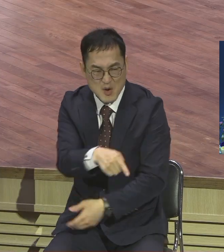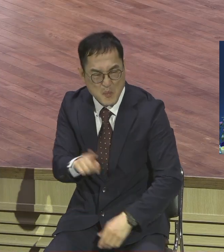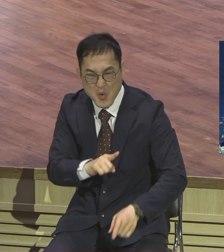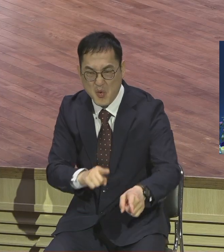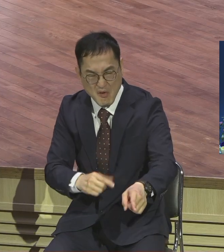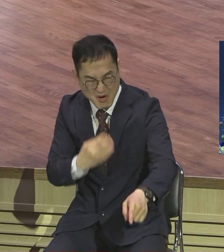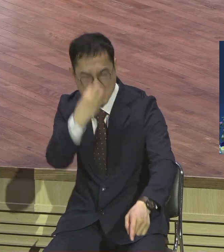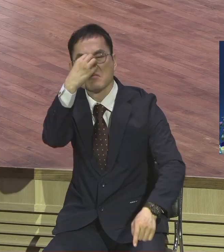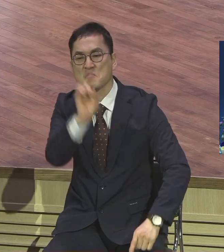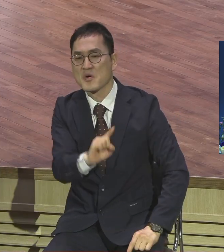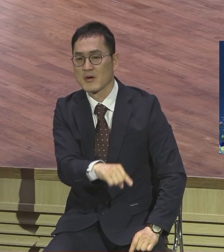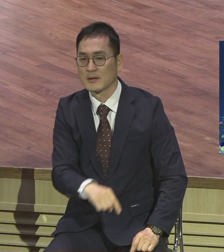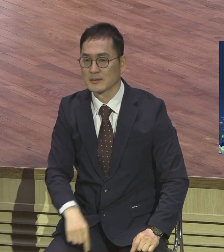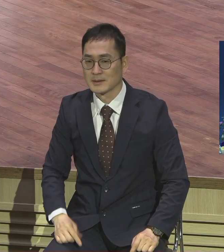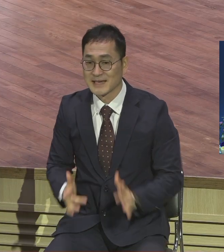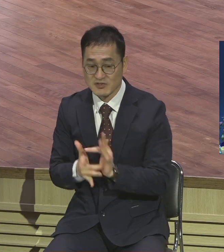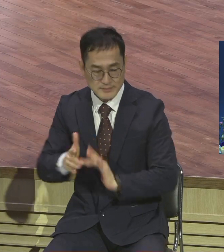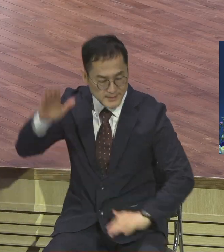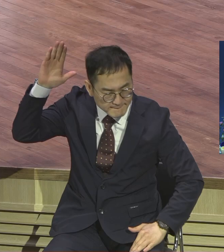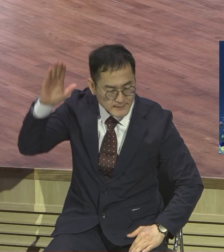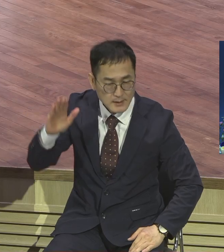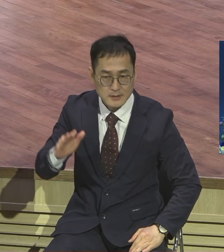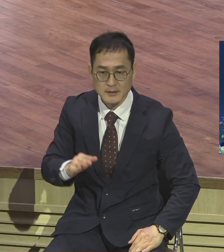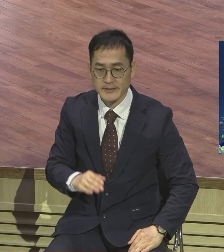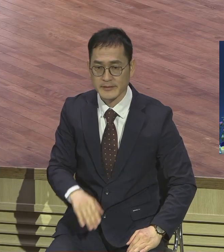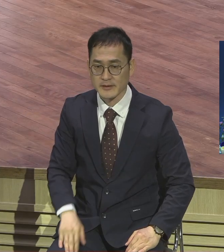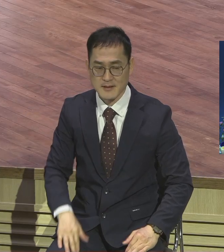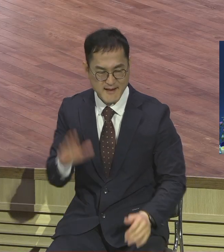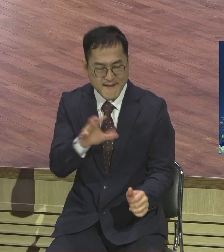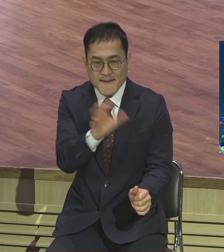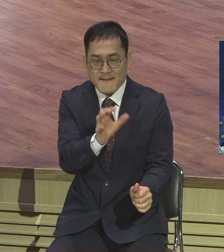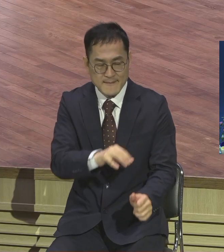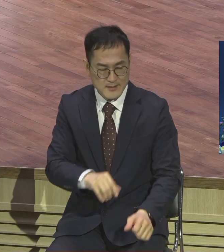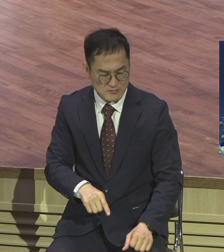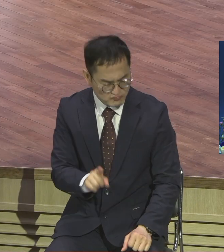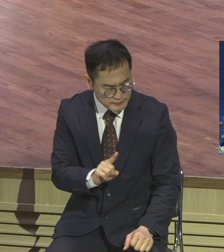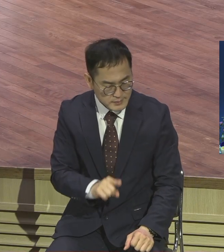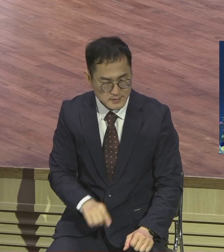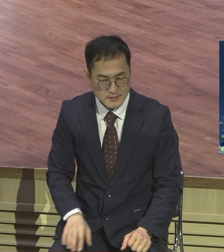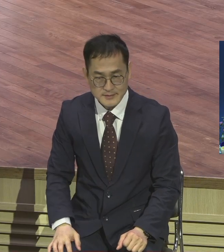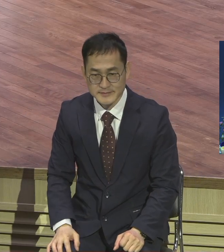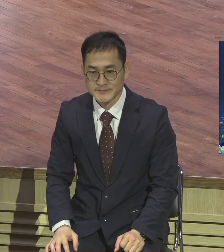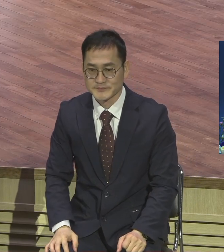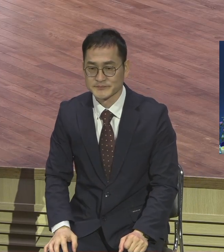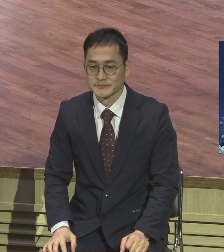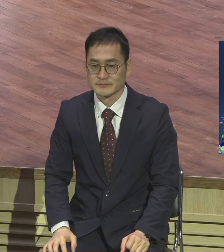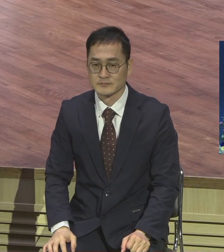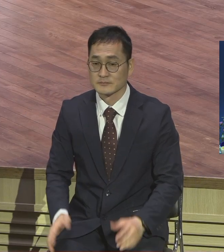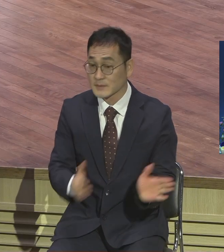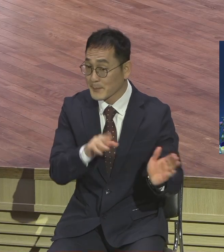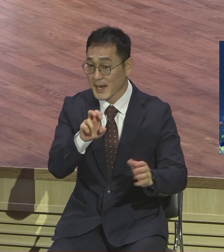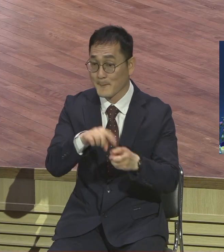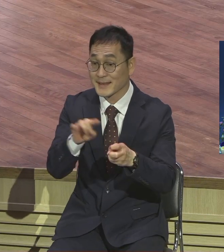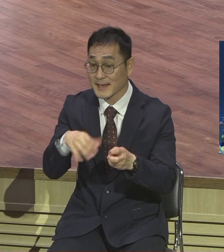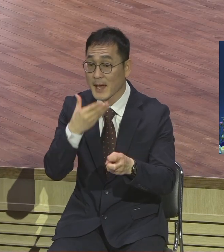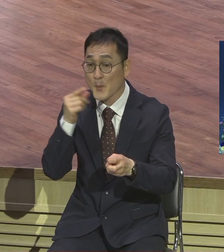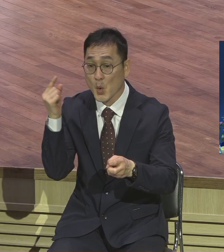그래가지고 혼납니다 예수님인데 구절함을 듣게 돼요 또 마태복음 20장 20절에 보면